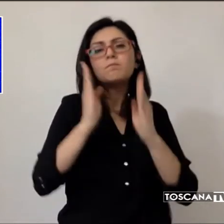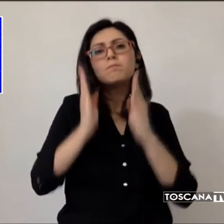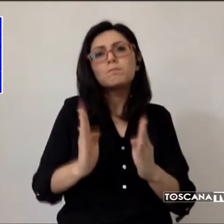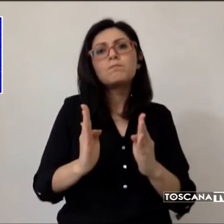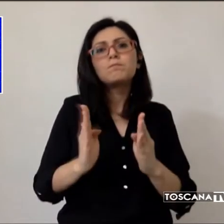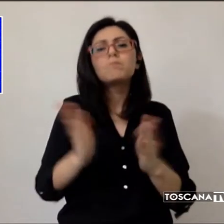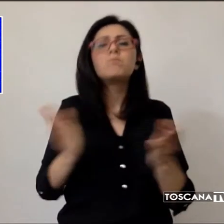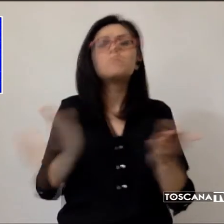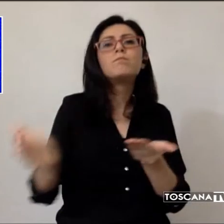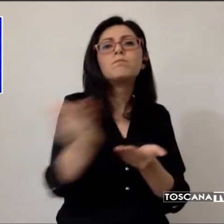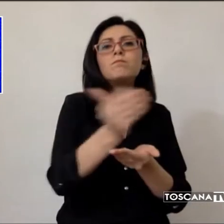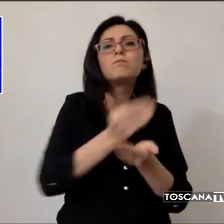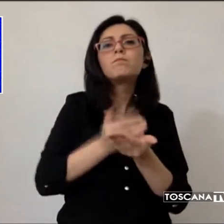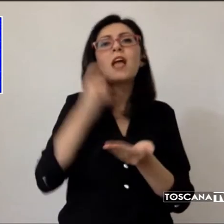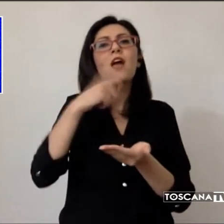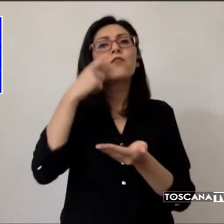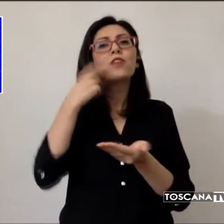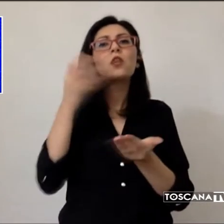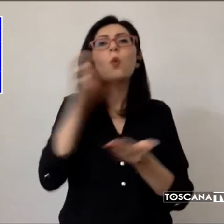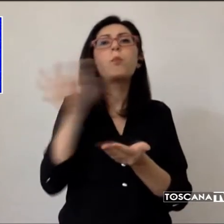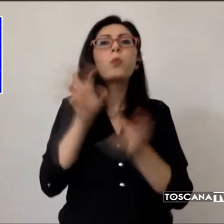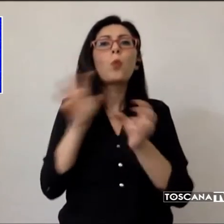video pubblicati in vari luoghi.